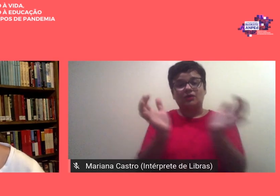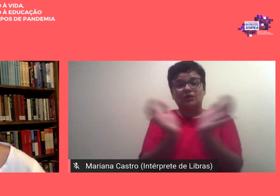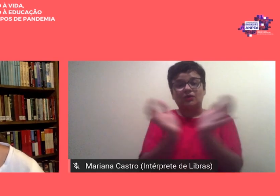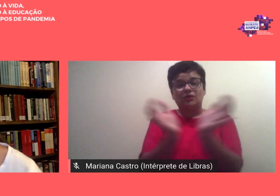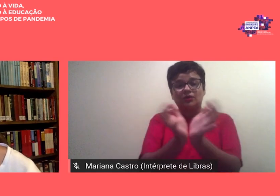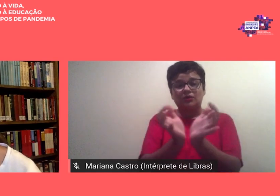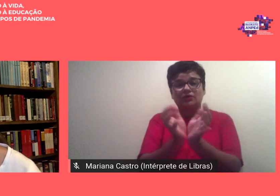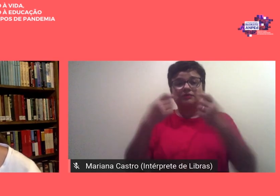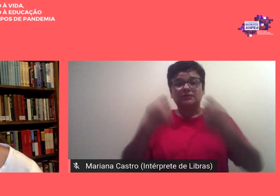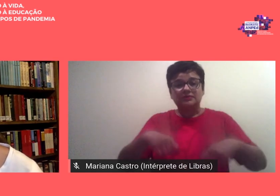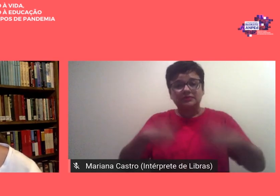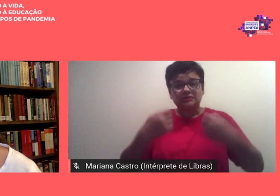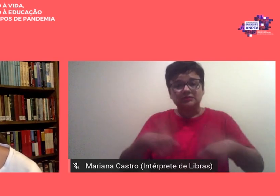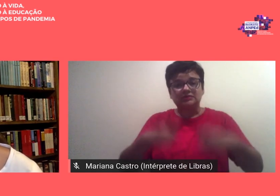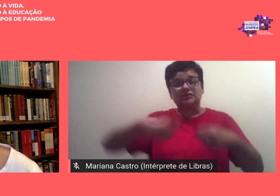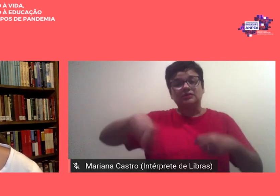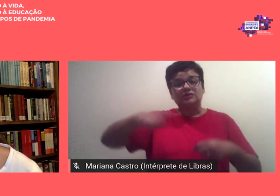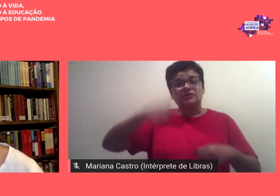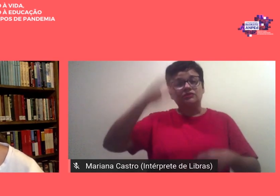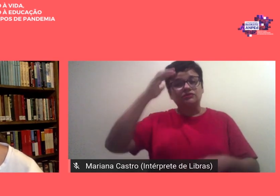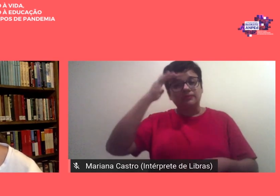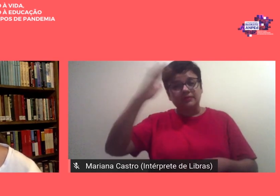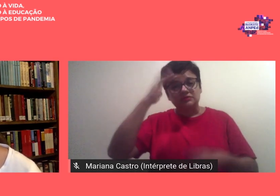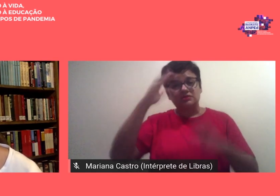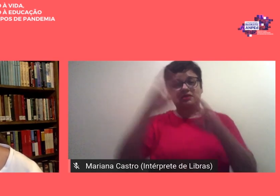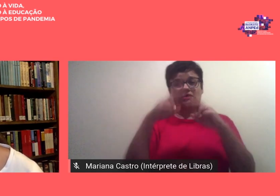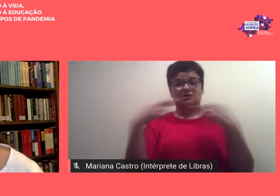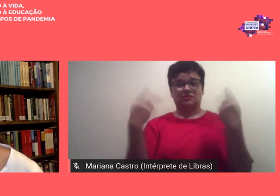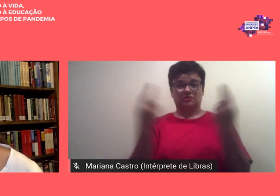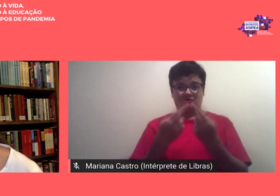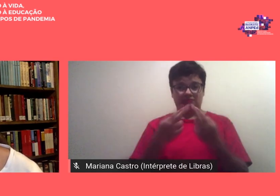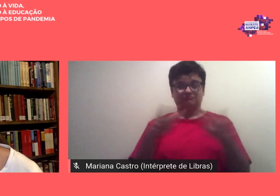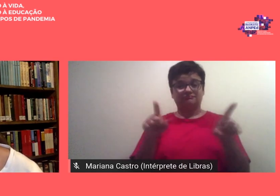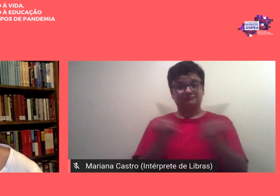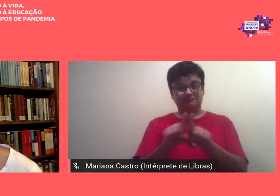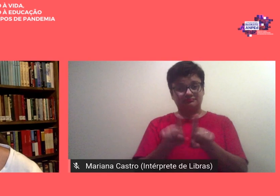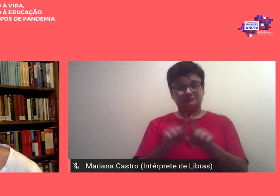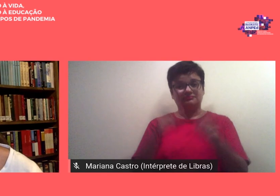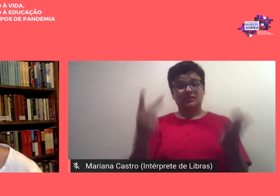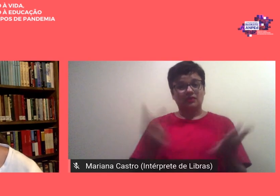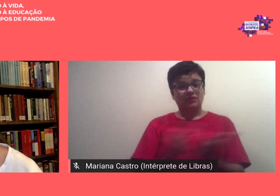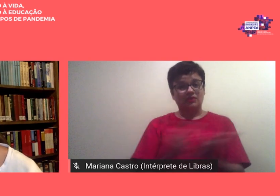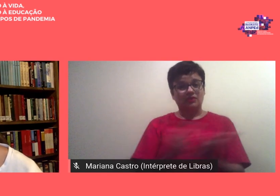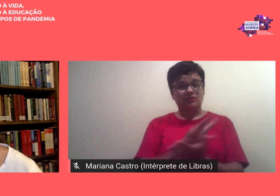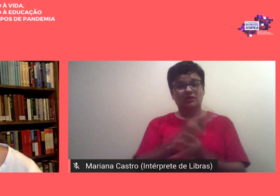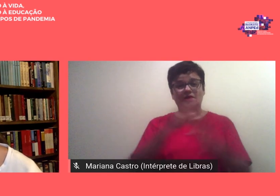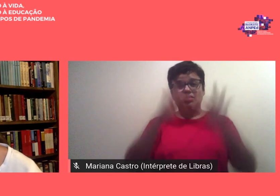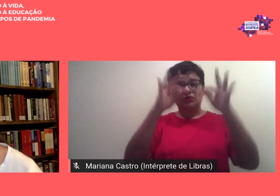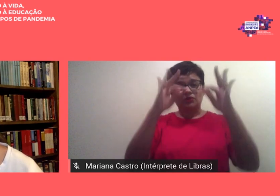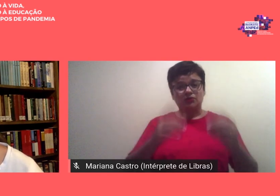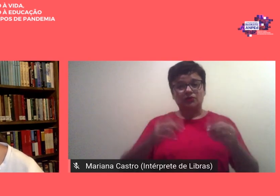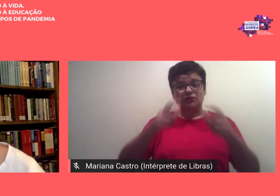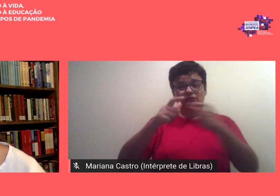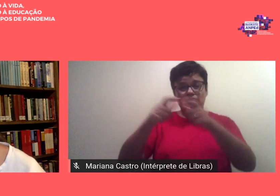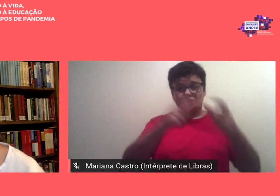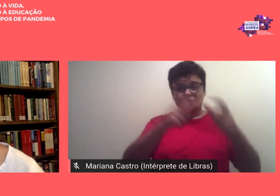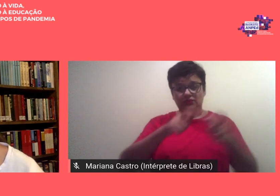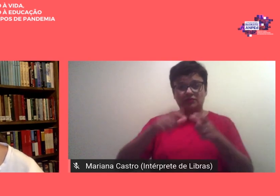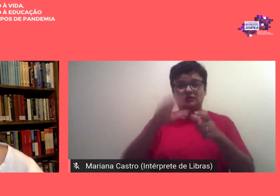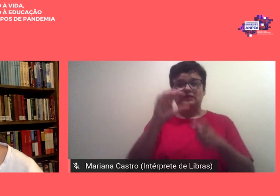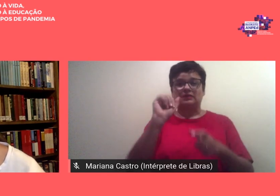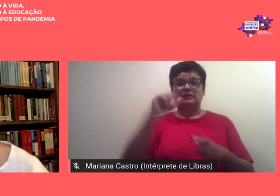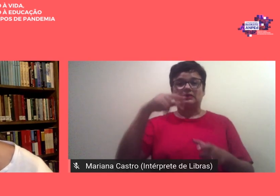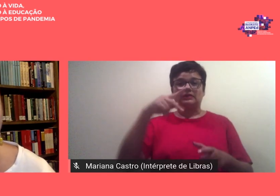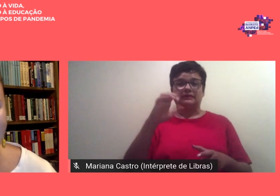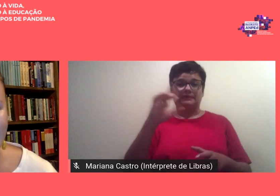necessário para pensar essa reunião assim como acontece em todas as regionais Amped é uma é